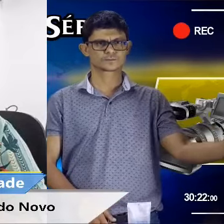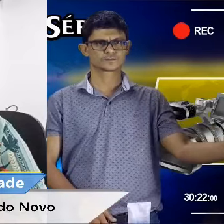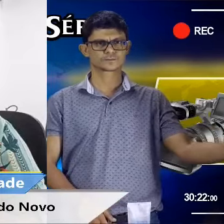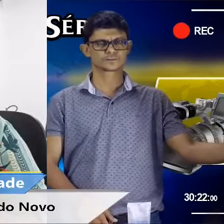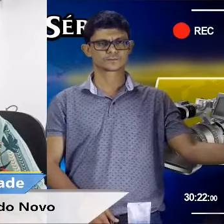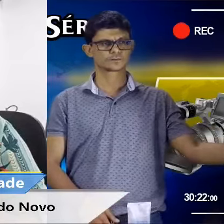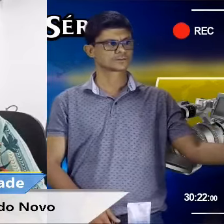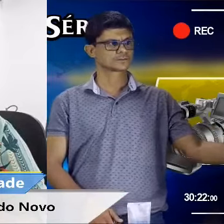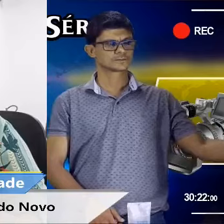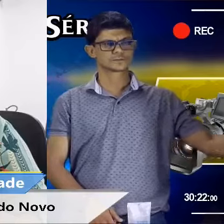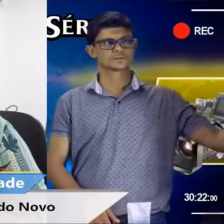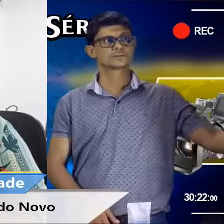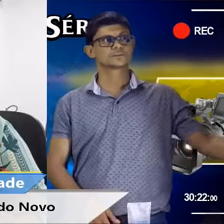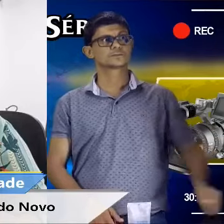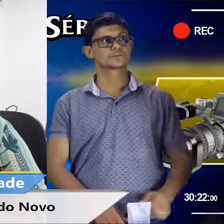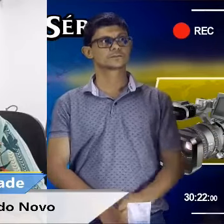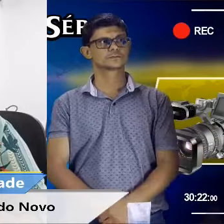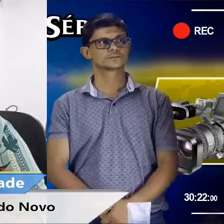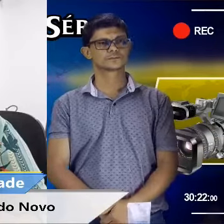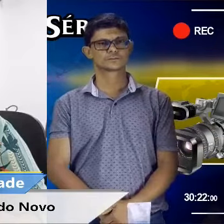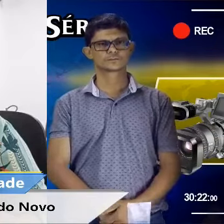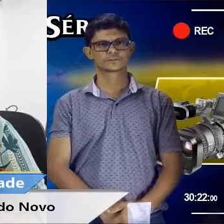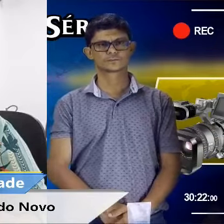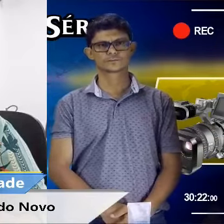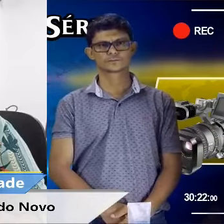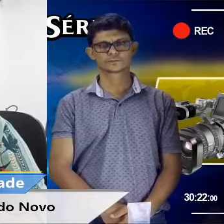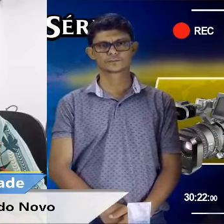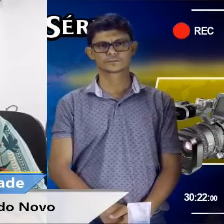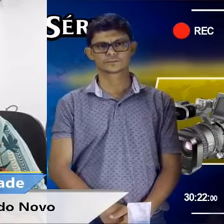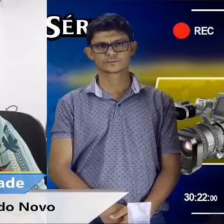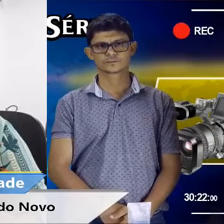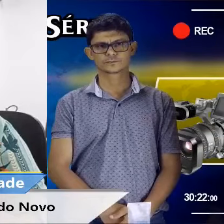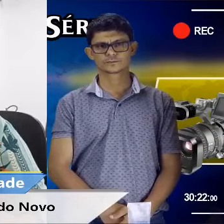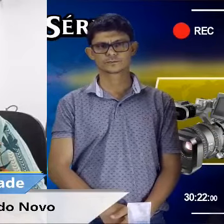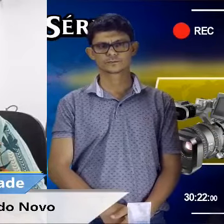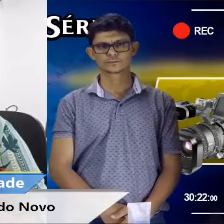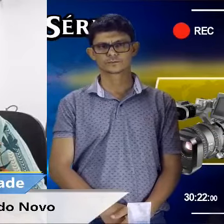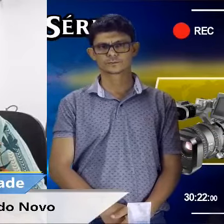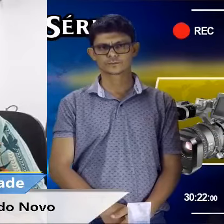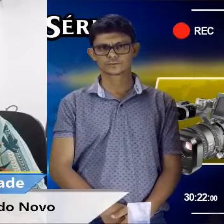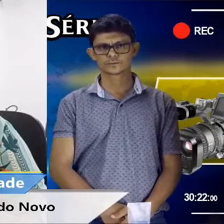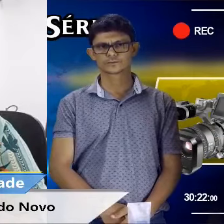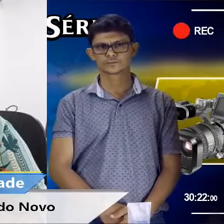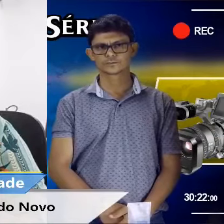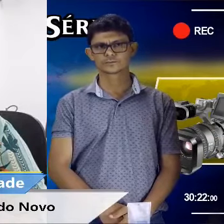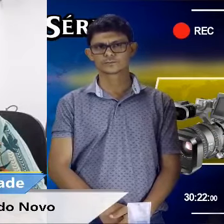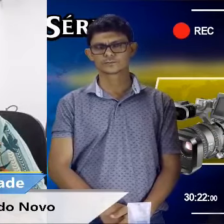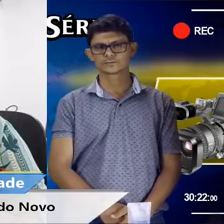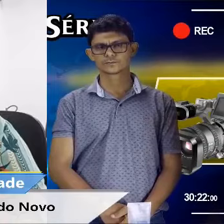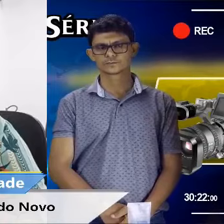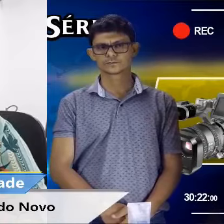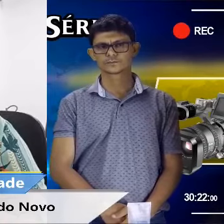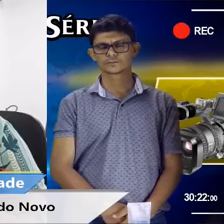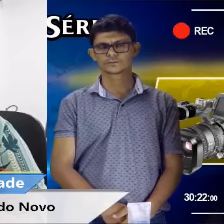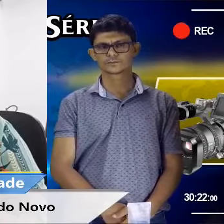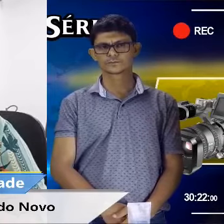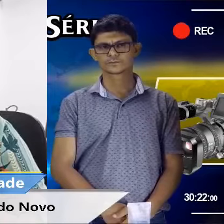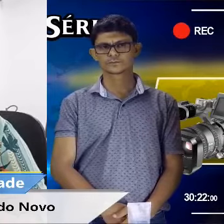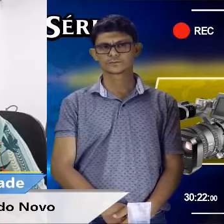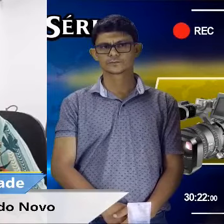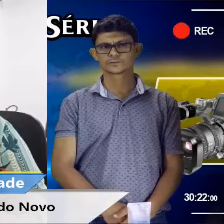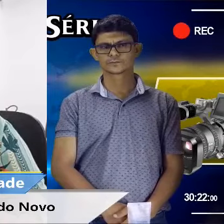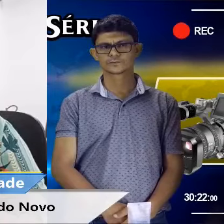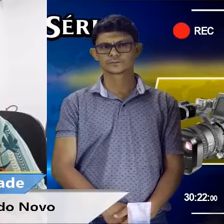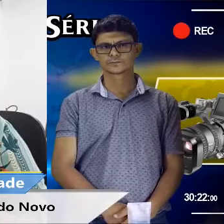tivemos que fazer até uma interferência irregular, mas para salvar toda a produção e deu certo e